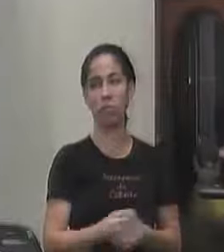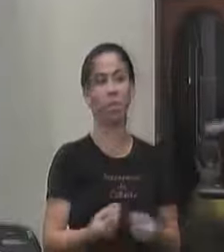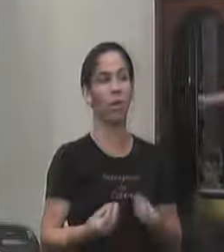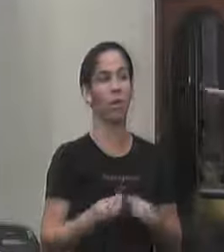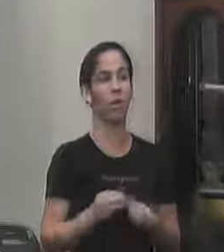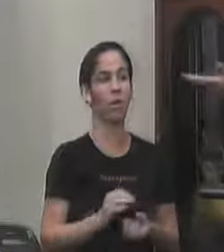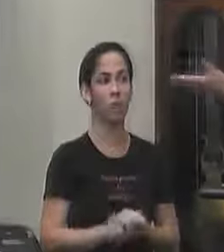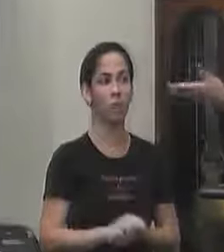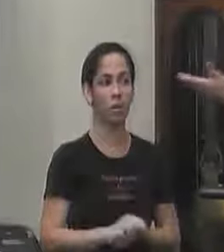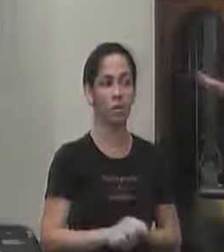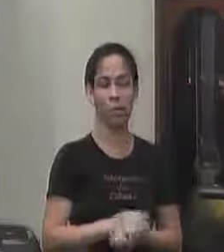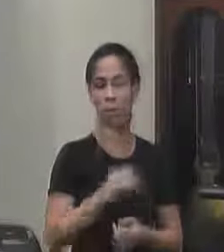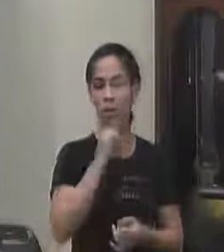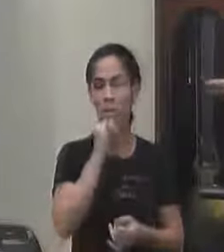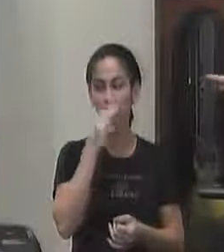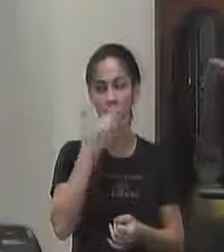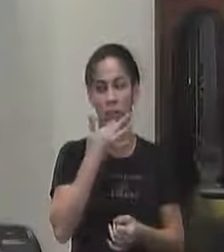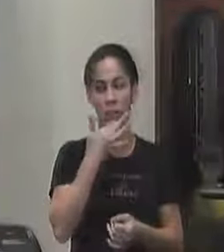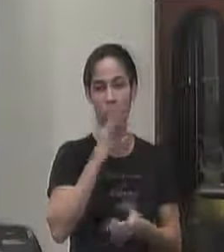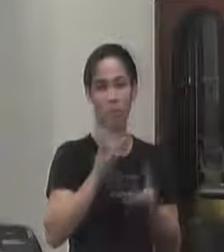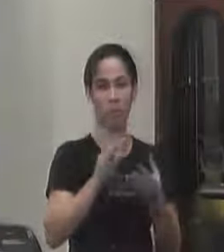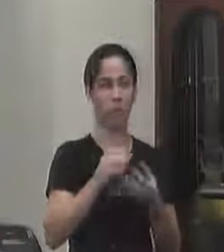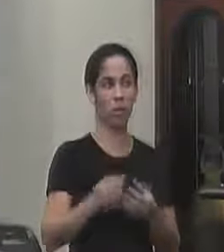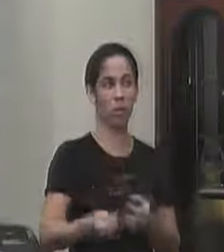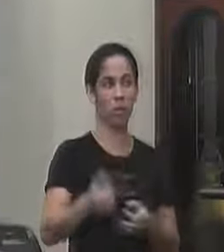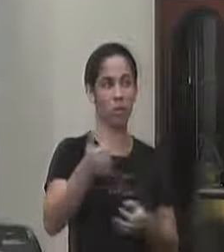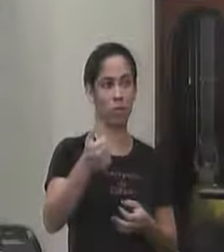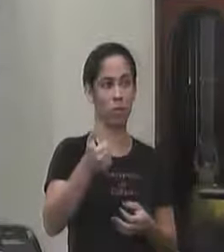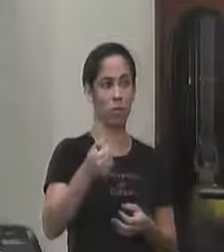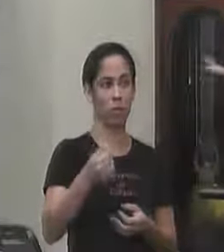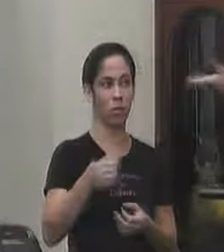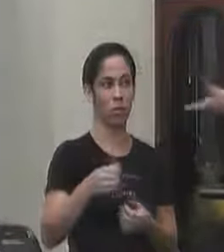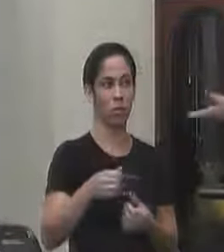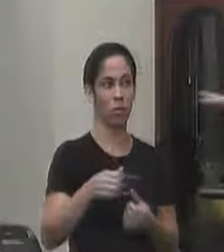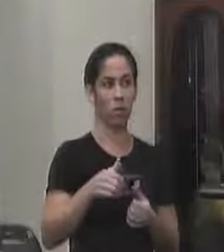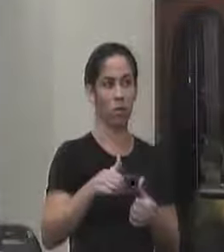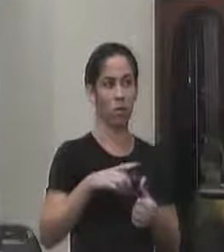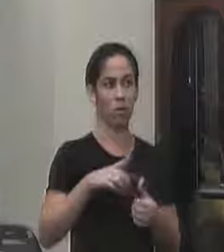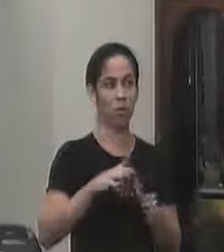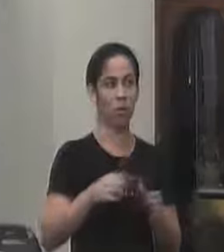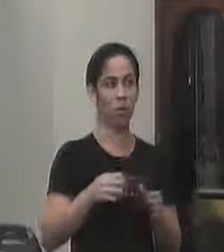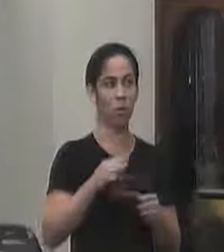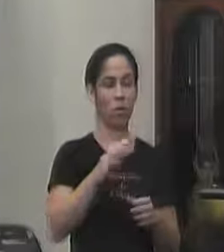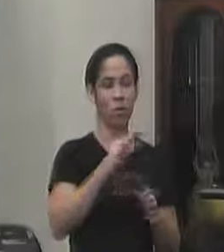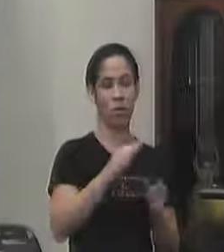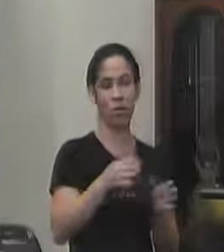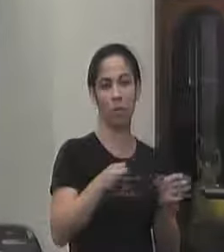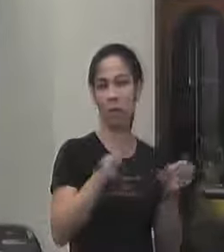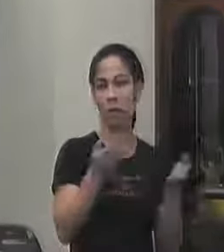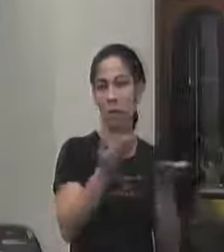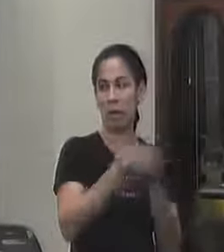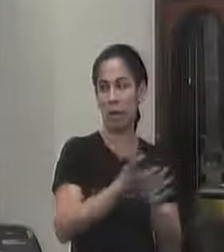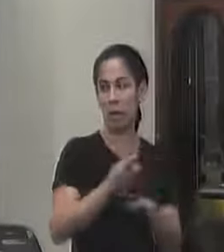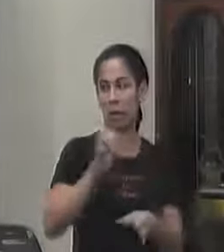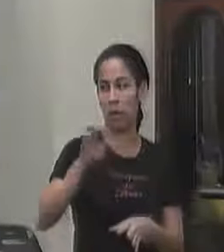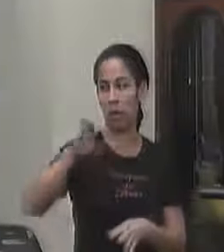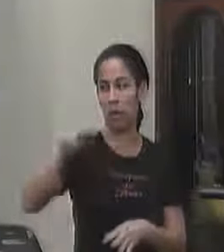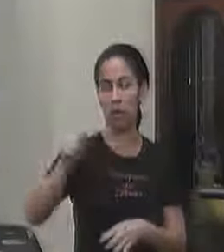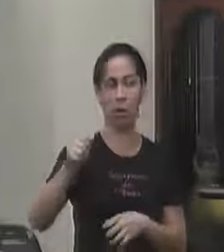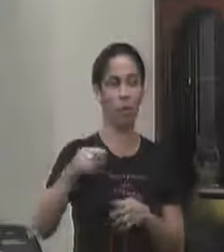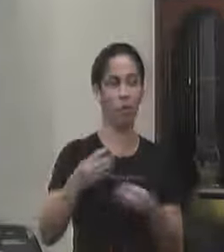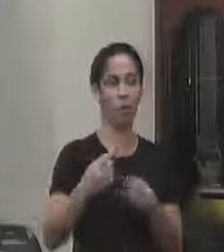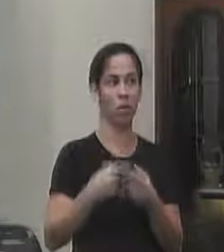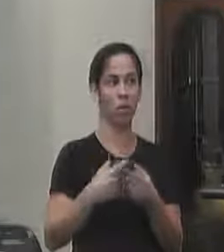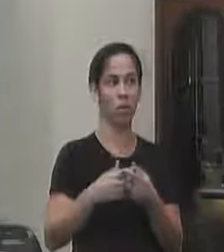só um dado é quase que quase que eu tive que fechar uma eja né noturna porque eu